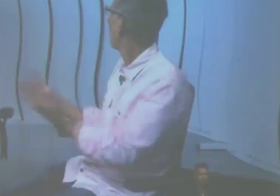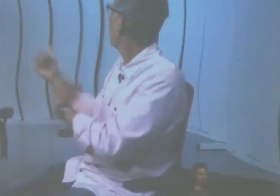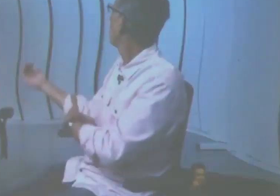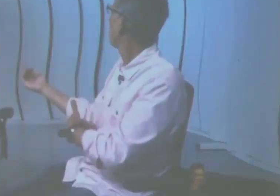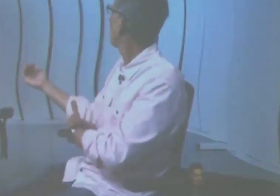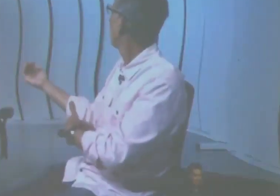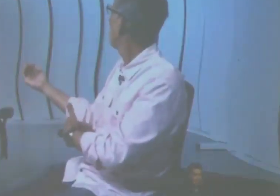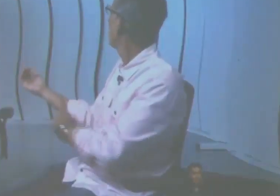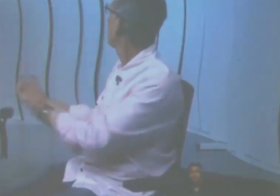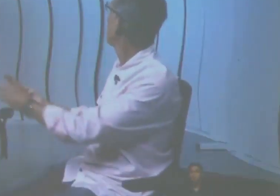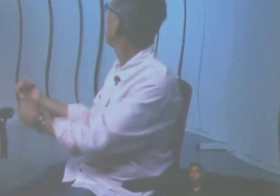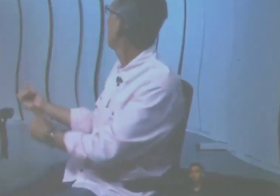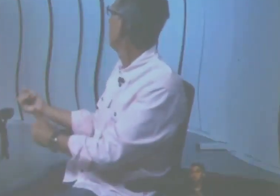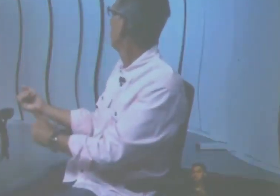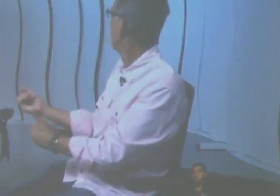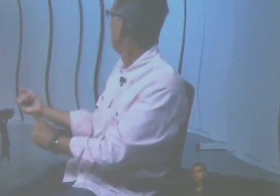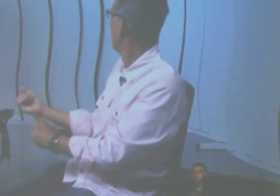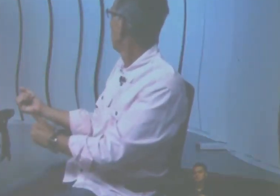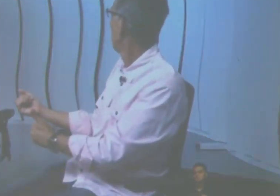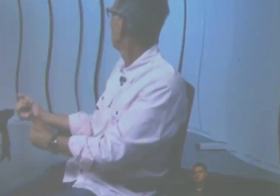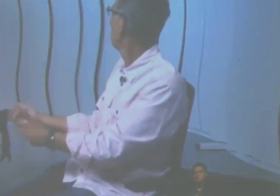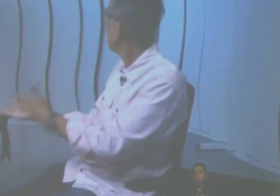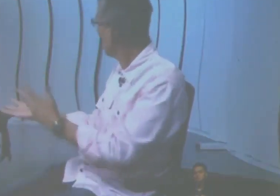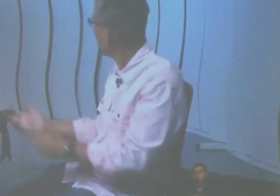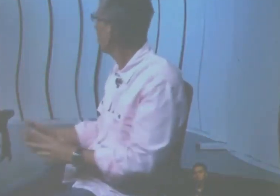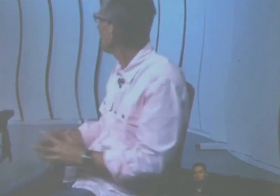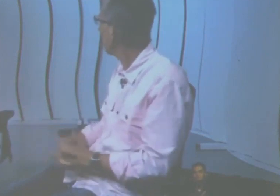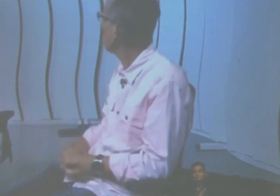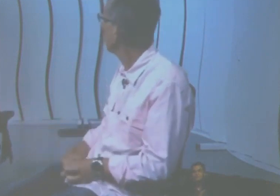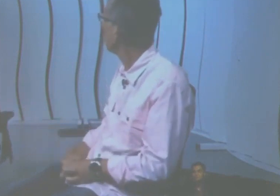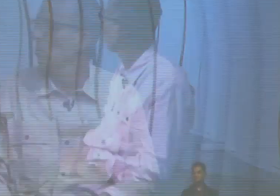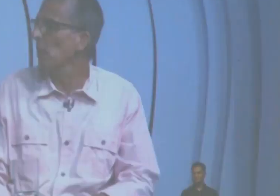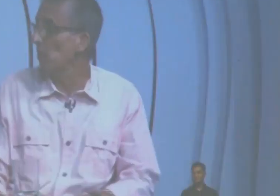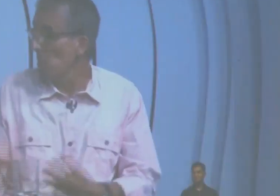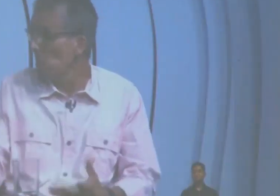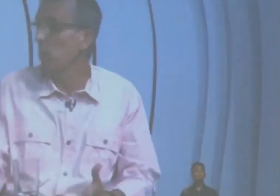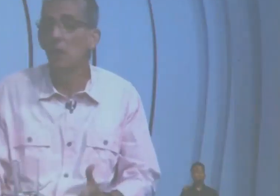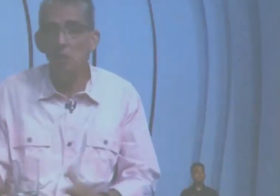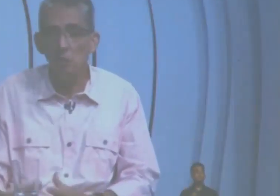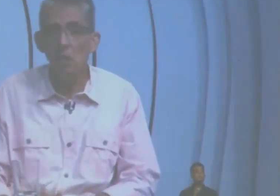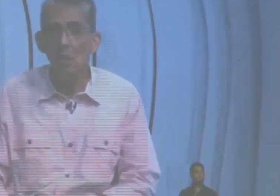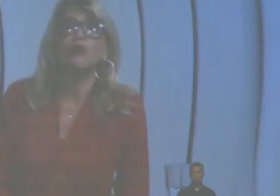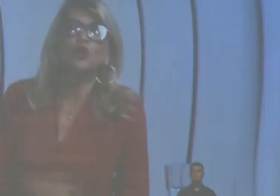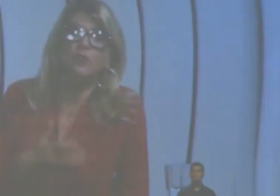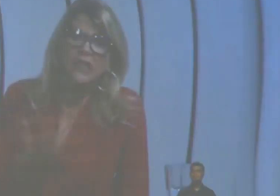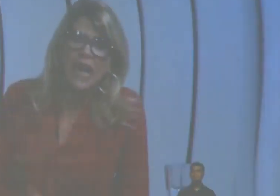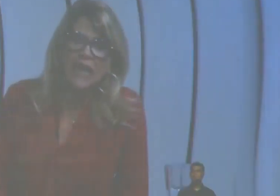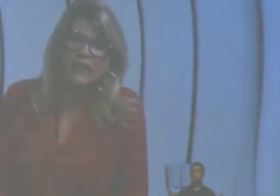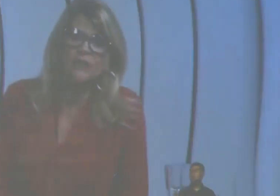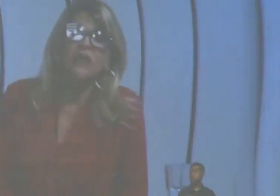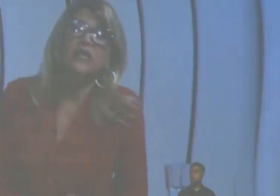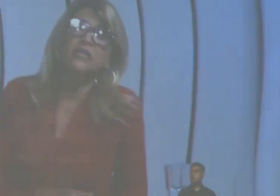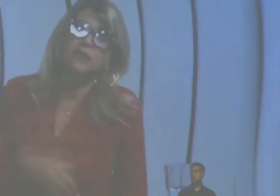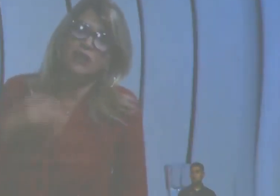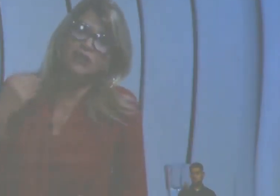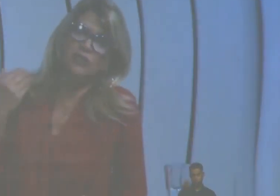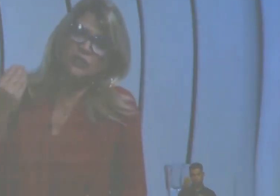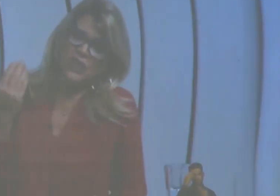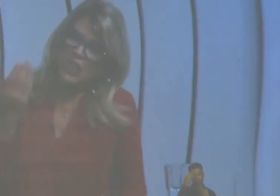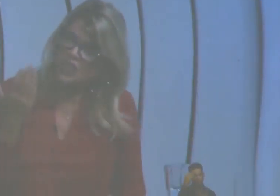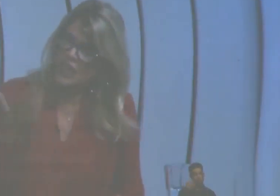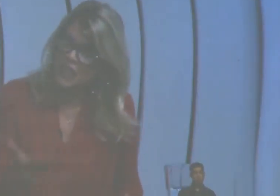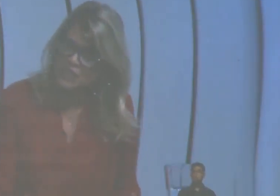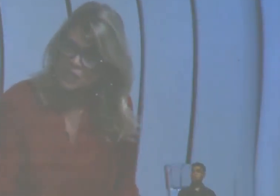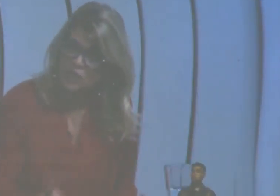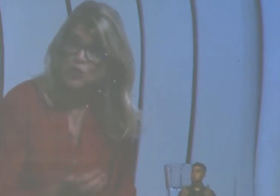A causa, consequência, a condição do mal. Então, isso acontece muito, é também importante. Muito obrigada. Espero que